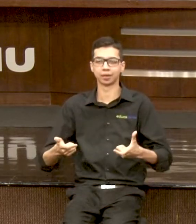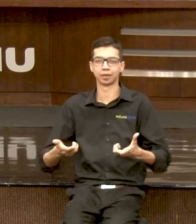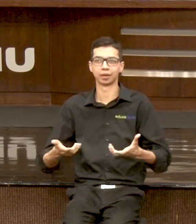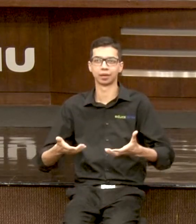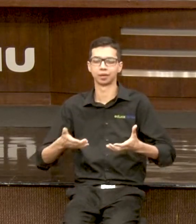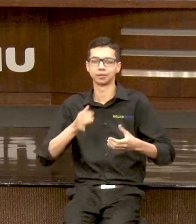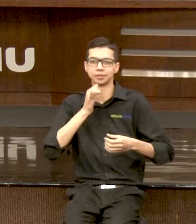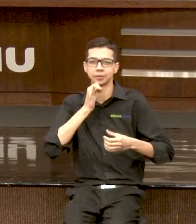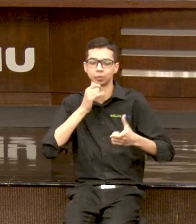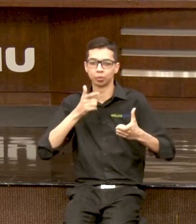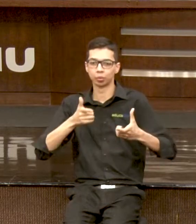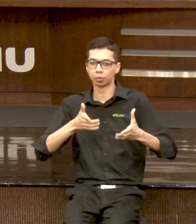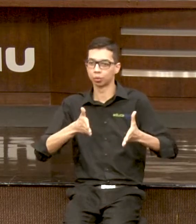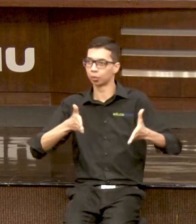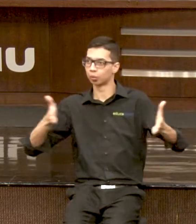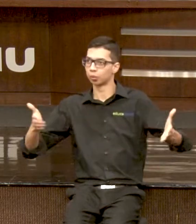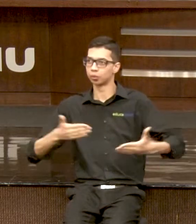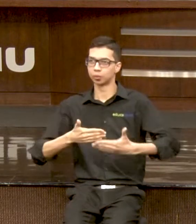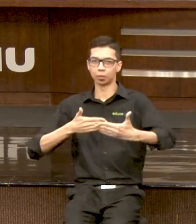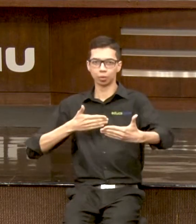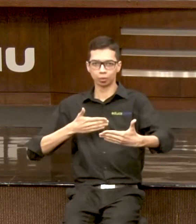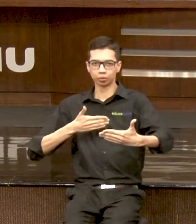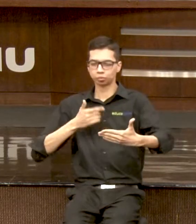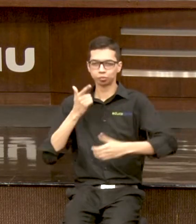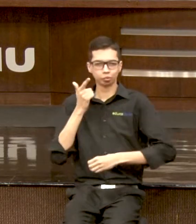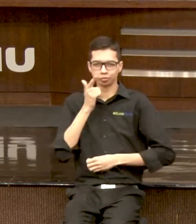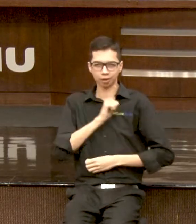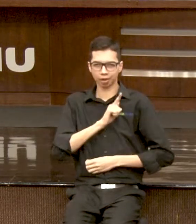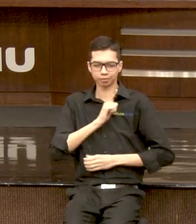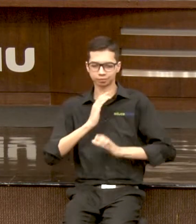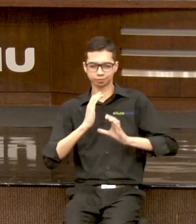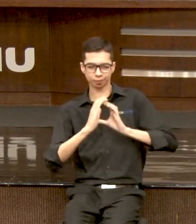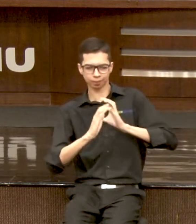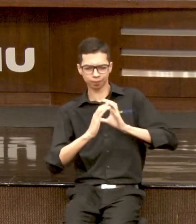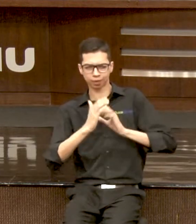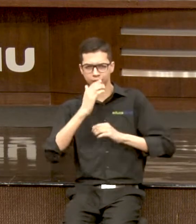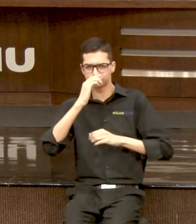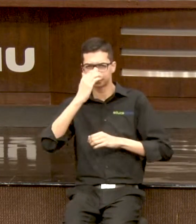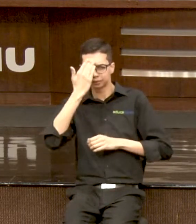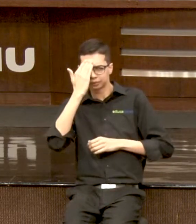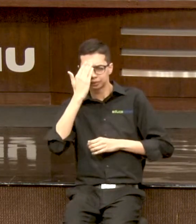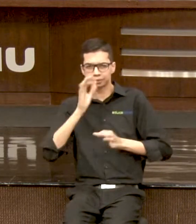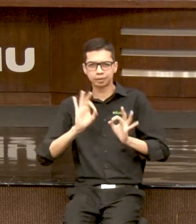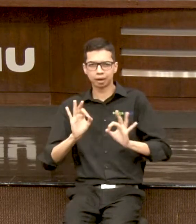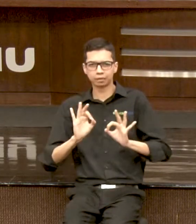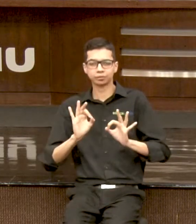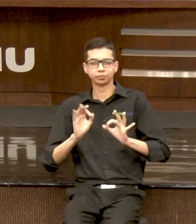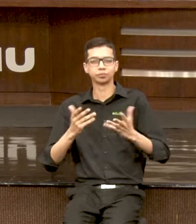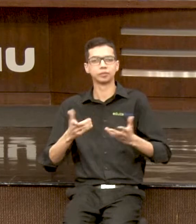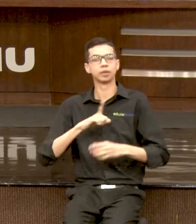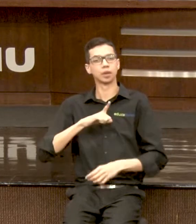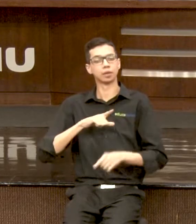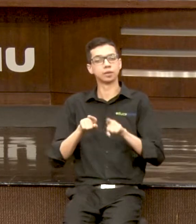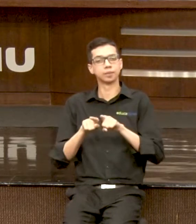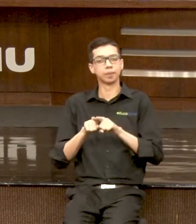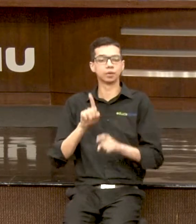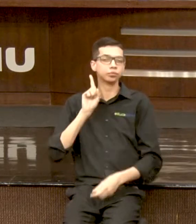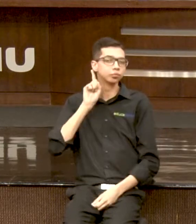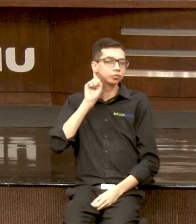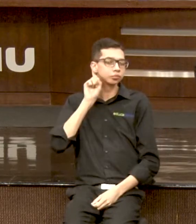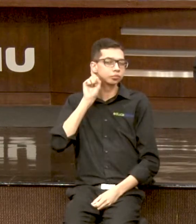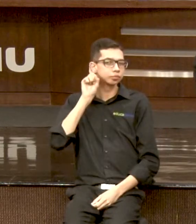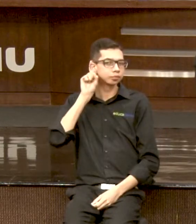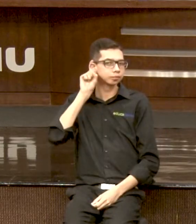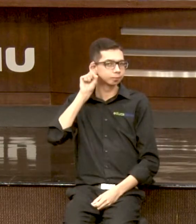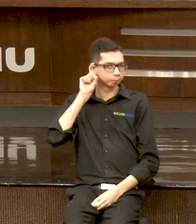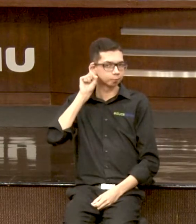a fala humana. E aí a gente tem os aparelhos auditivos. O aparelho auditivo, ele